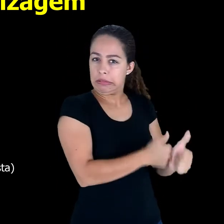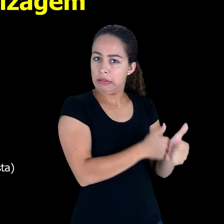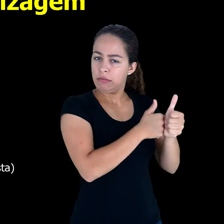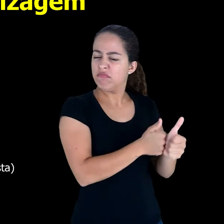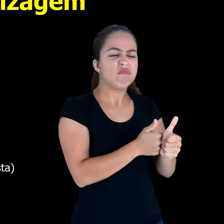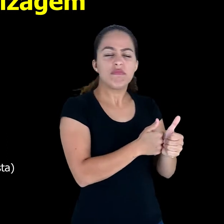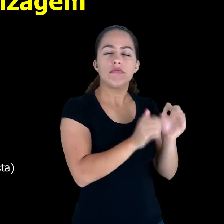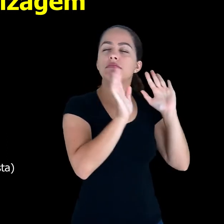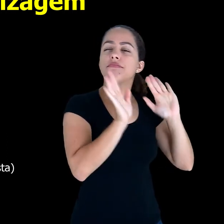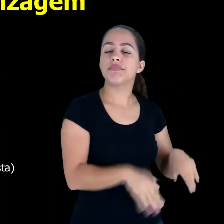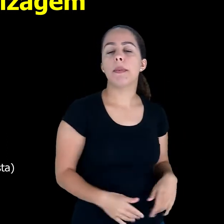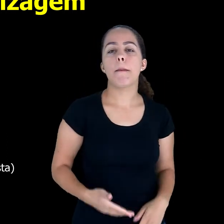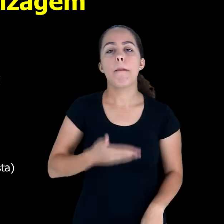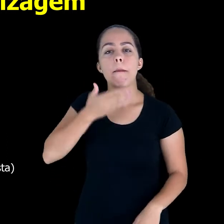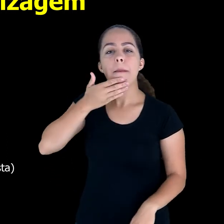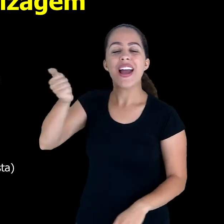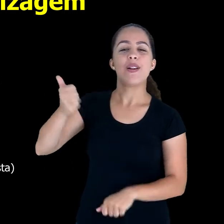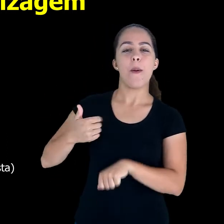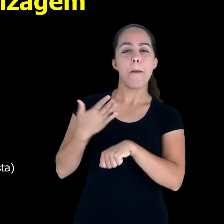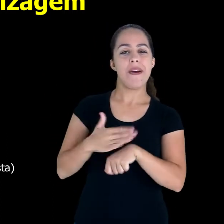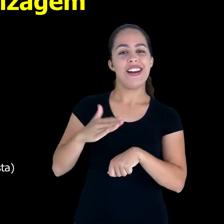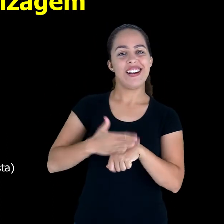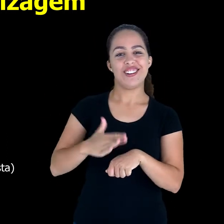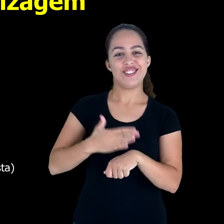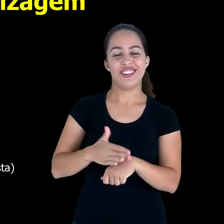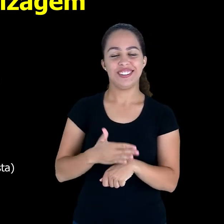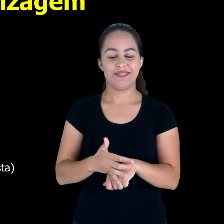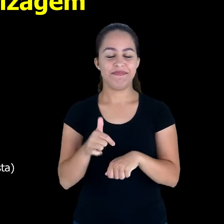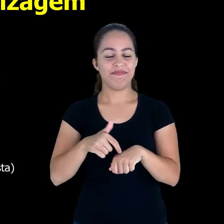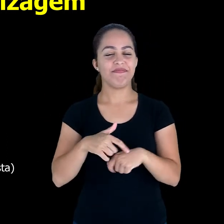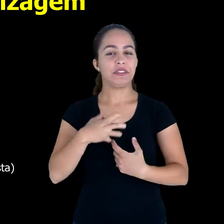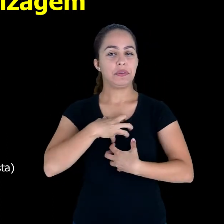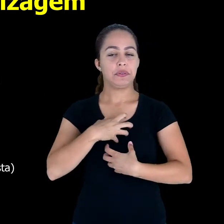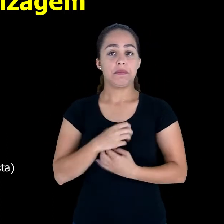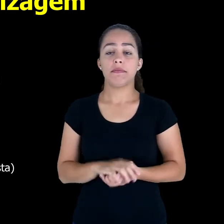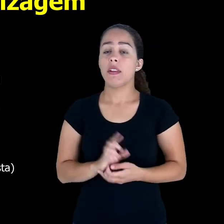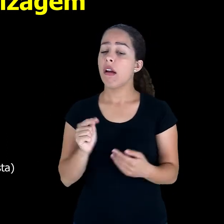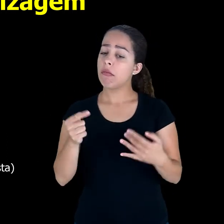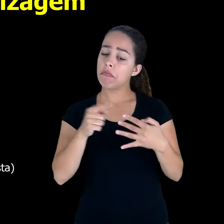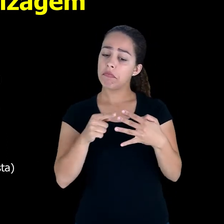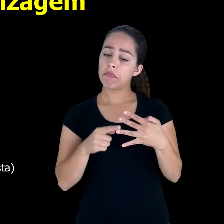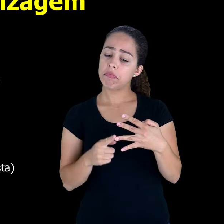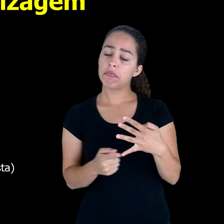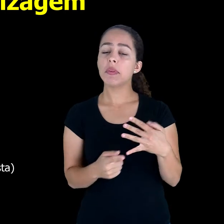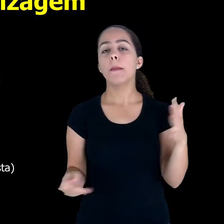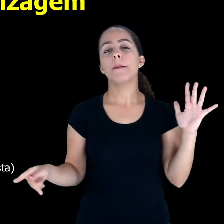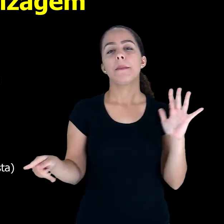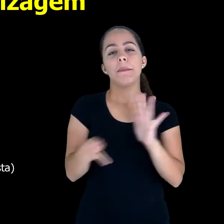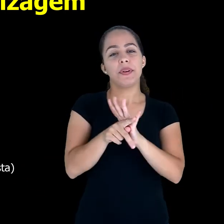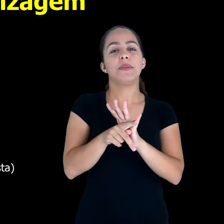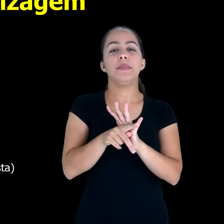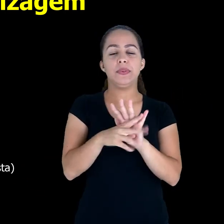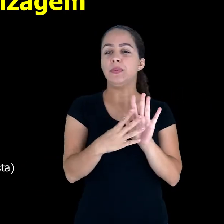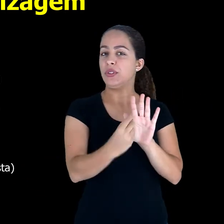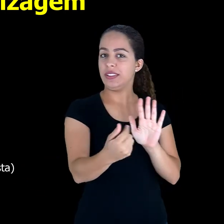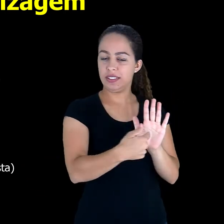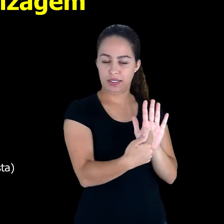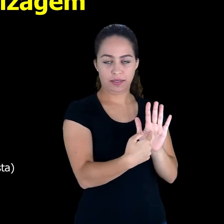do domínio cognitivo, por exemplo. Esses são quatro estilos. Como eu falei, a teoria tem vários outros.